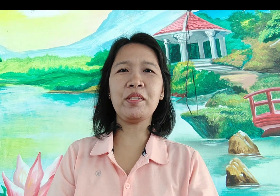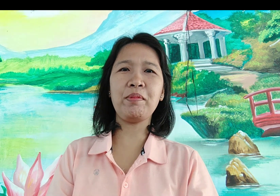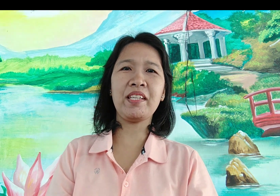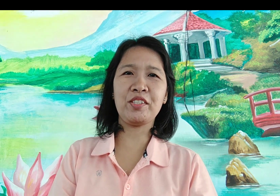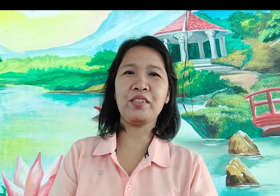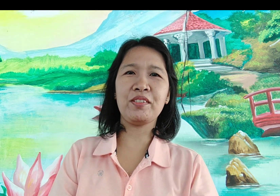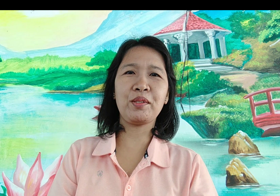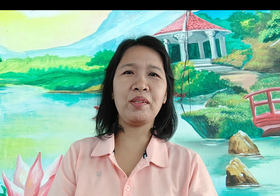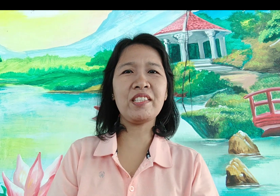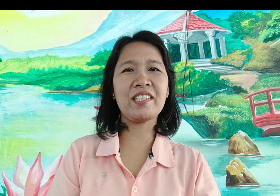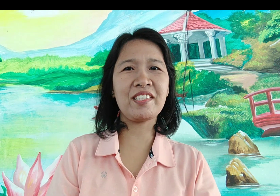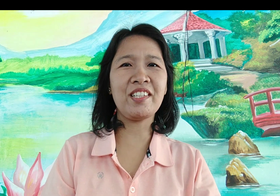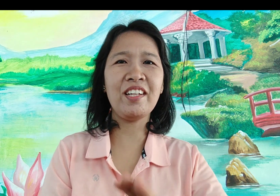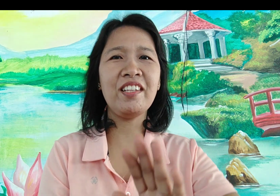multiplication so let's get started